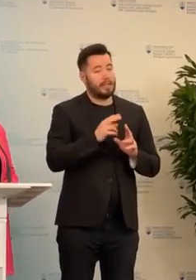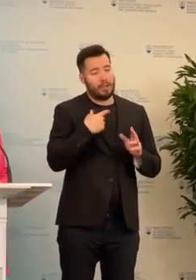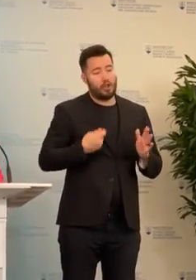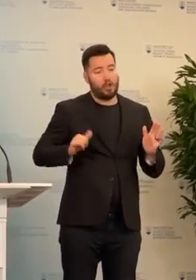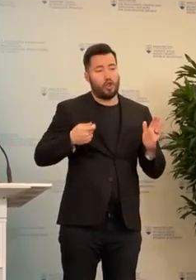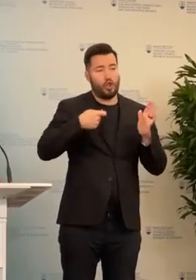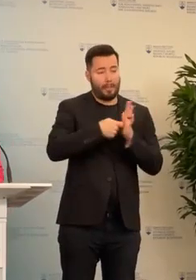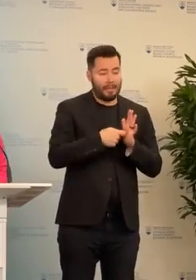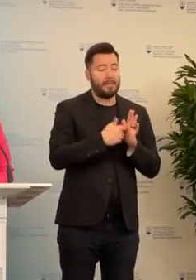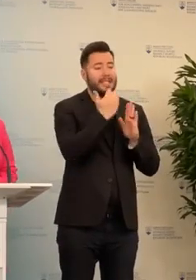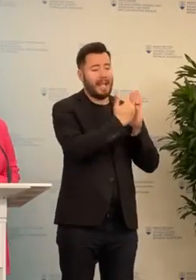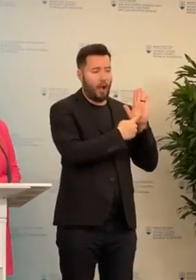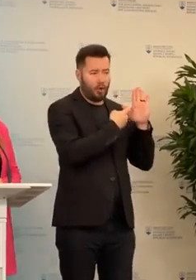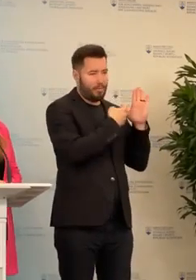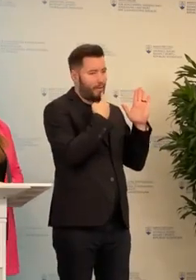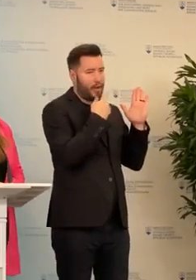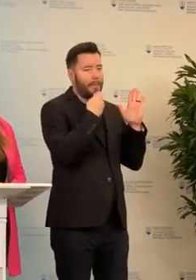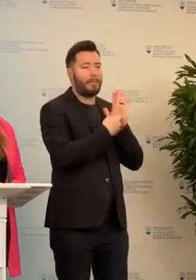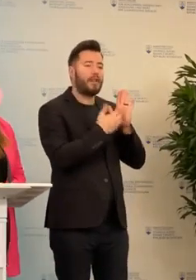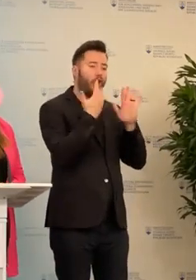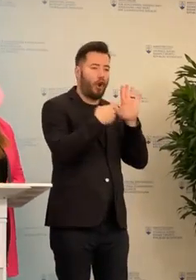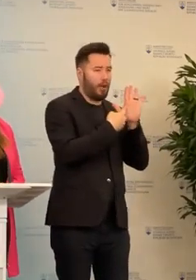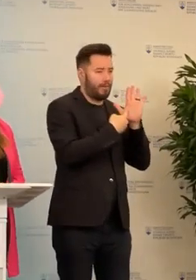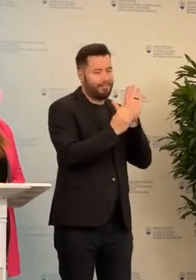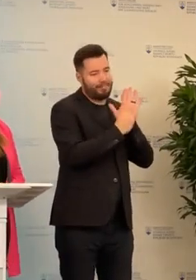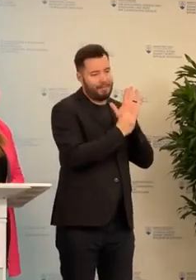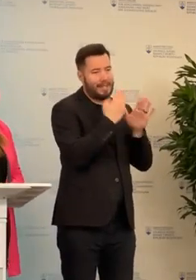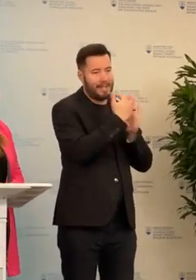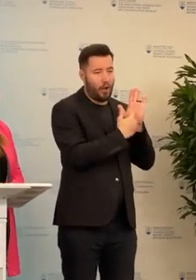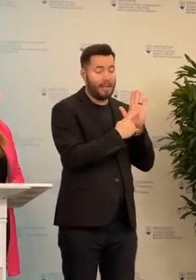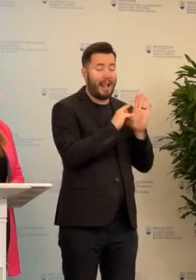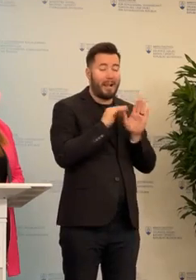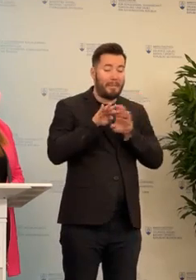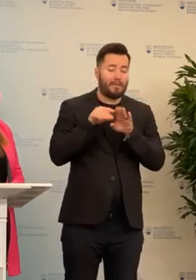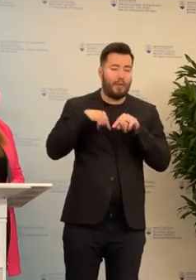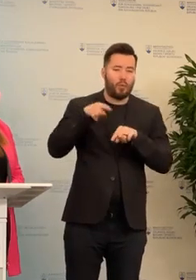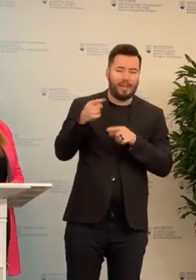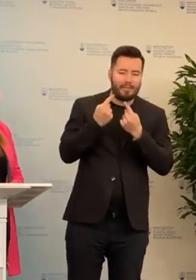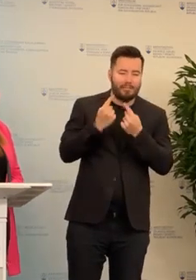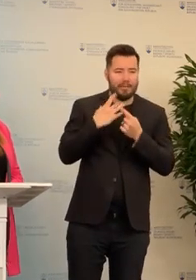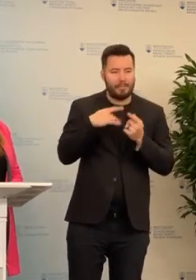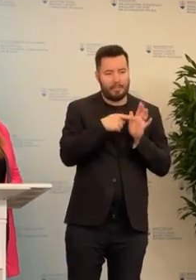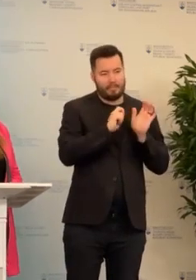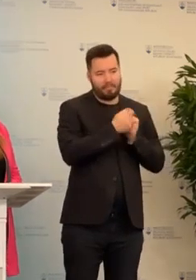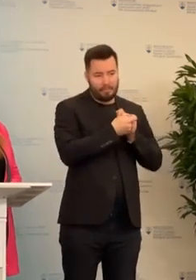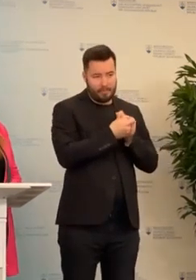že je to dané v zákone tie poplatky a rokuje sa s ministerstvom vnútra, aby sa nejaká úprava nastavila.